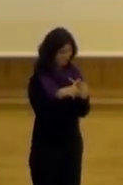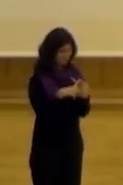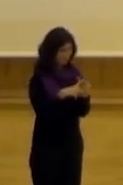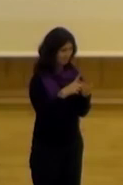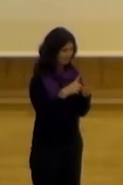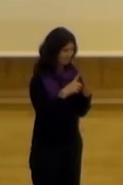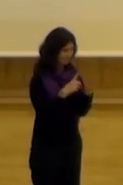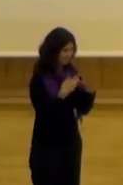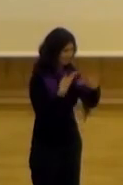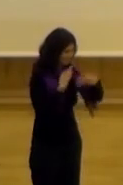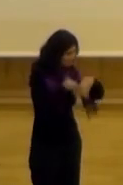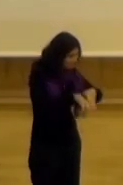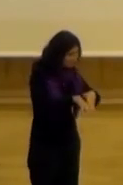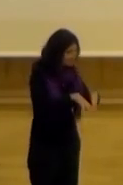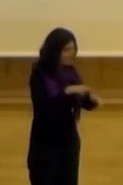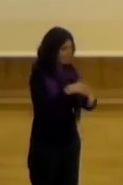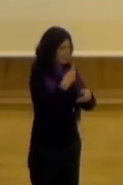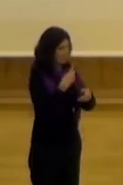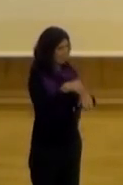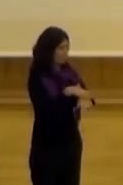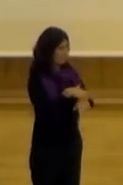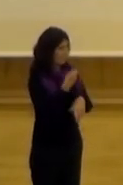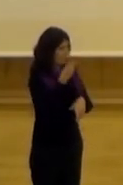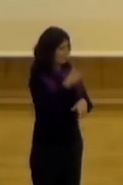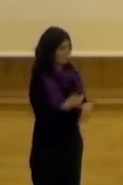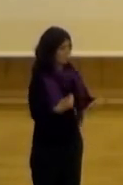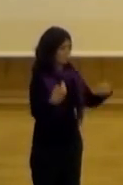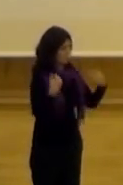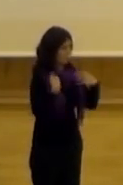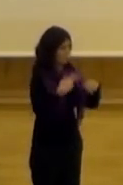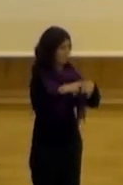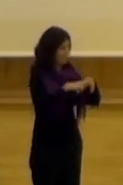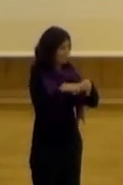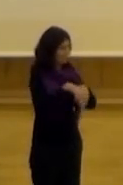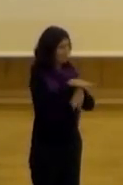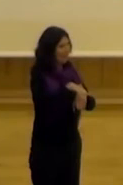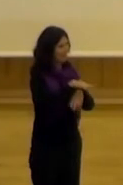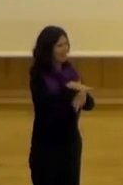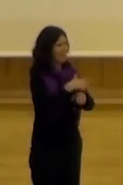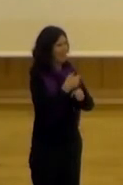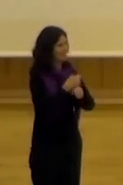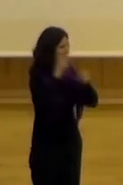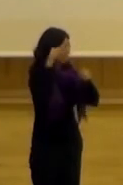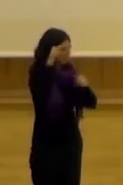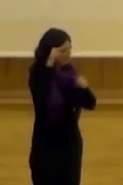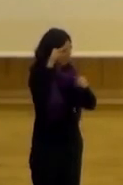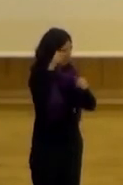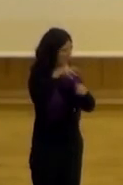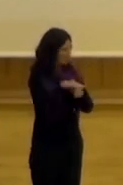el encaje con el gobierno por ejemplo a ellos le encargaron que participara en el rediseño de la plaza de España que es una cosa que se ha hecho